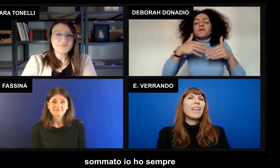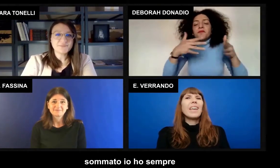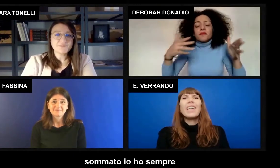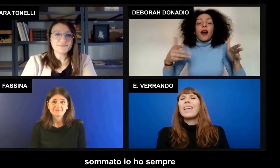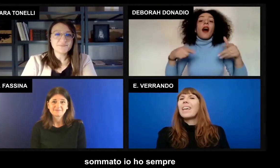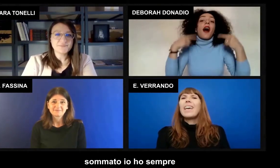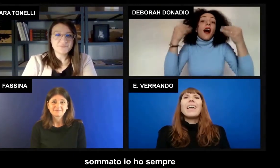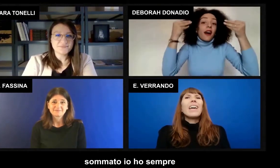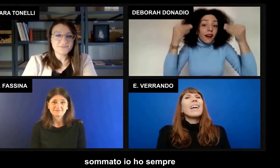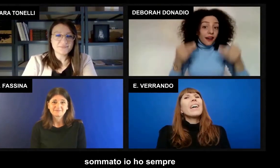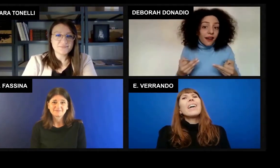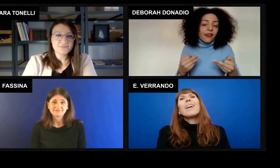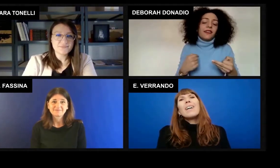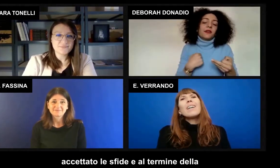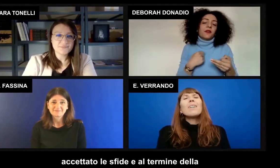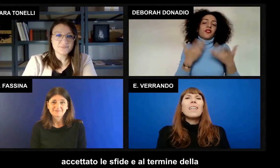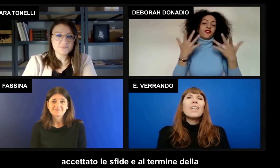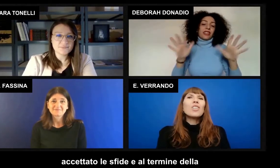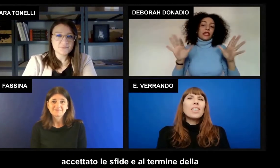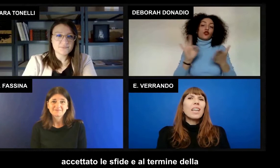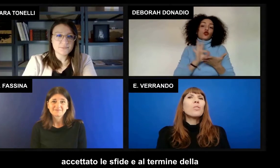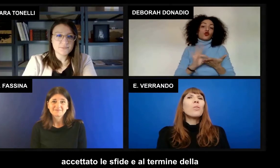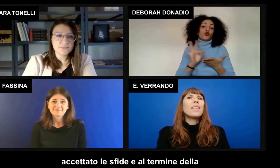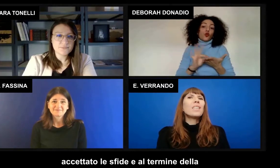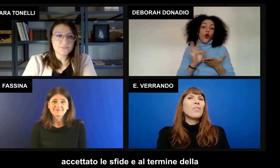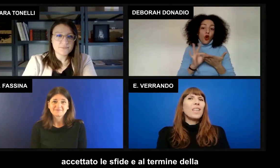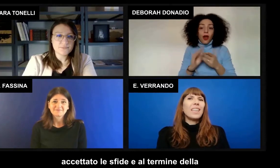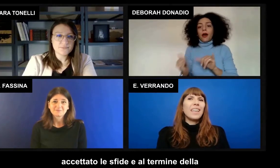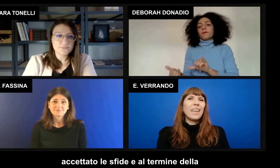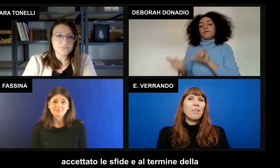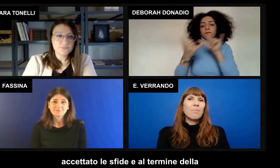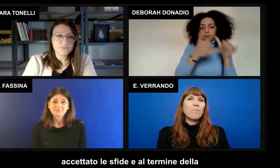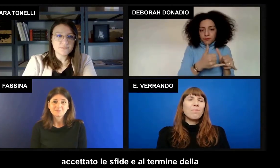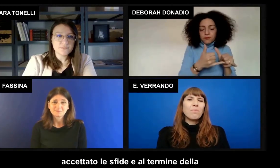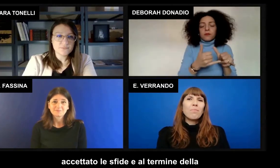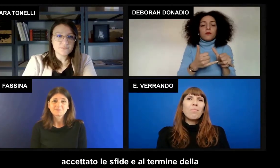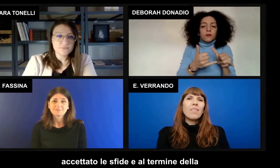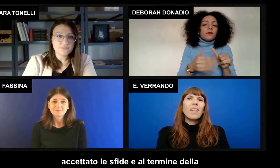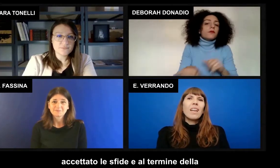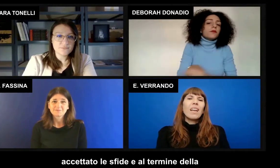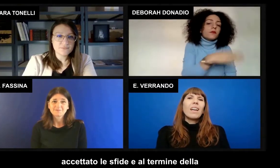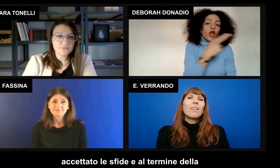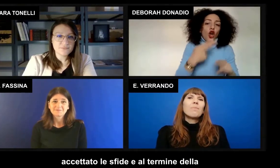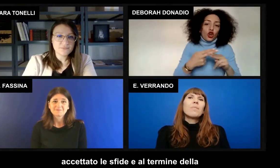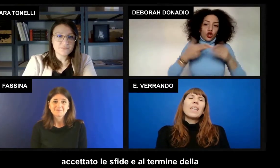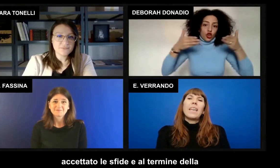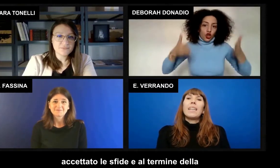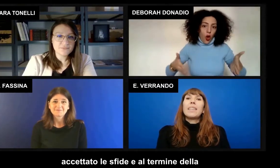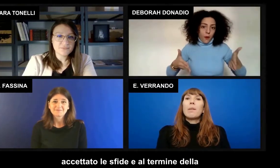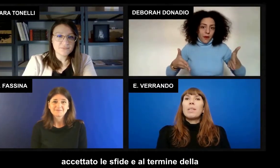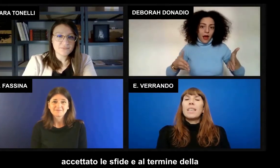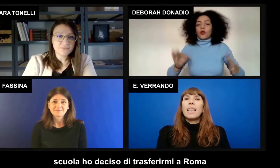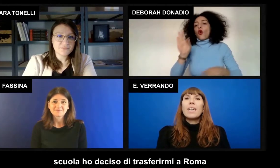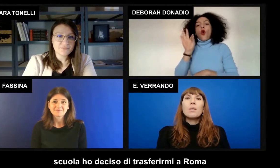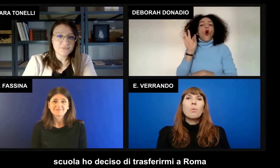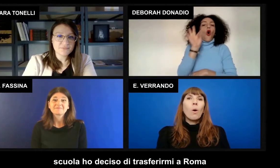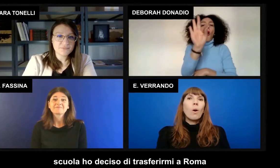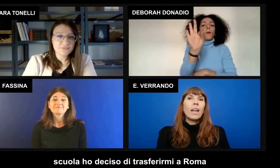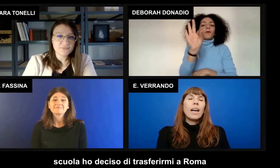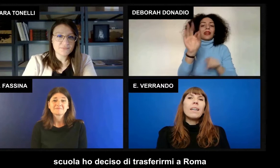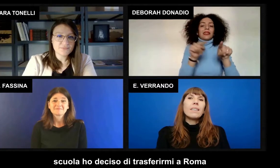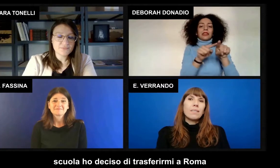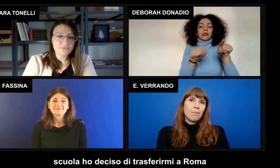accettato le sfide e al termine della